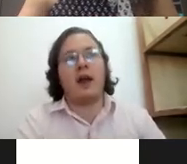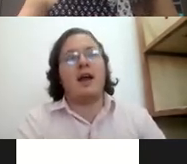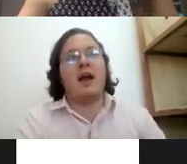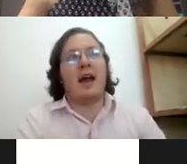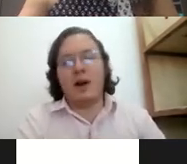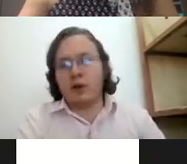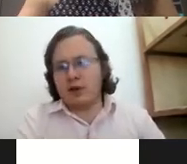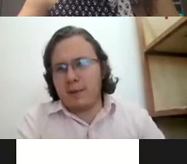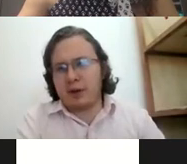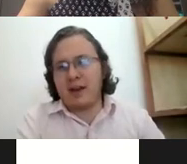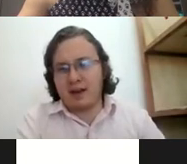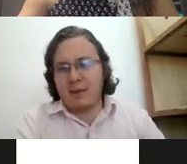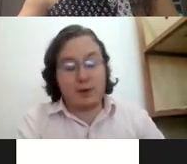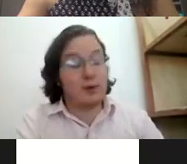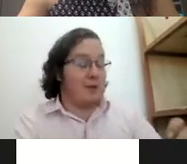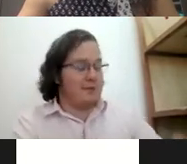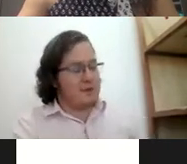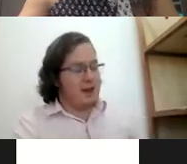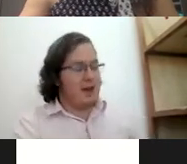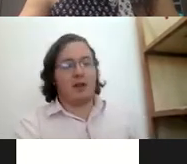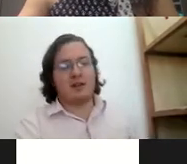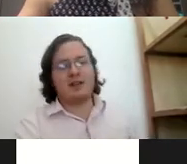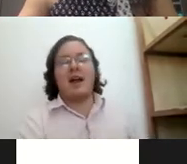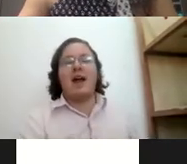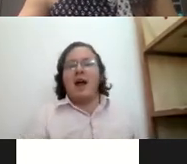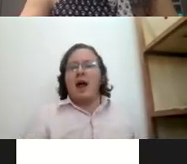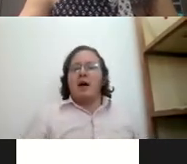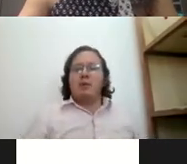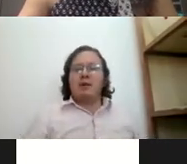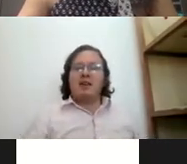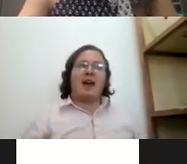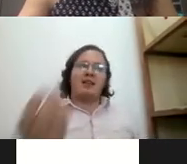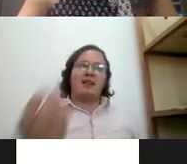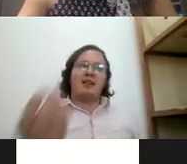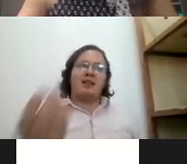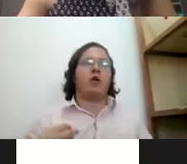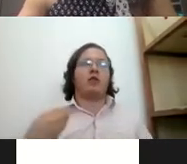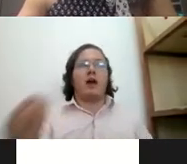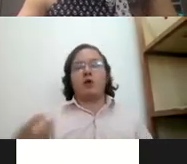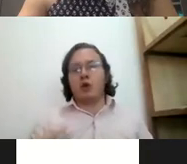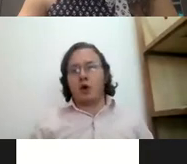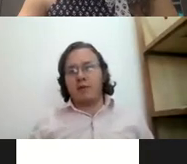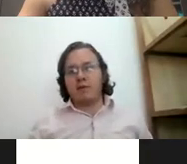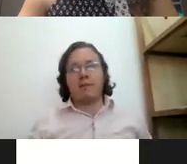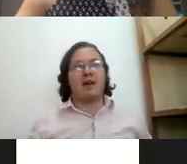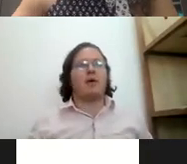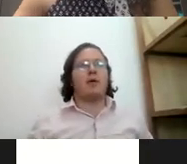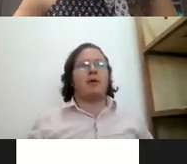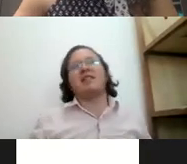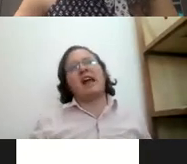eran otros tiempos y ya está más sonado. ¿sí? Entonces, pues, entraba yo como traductor de mis papás pero sentía